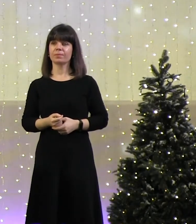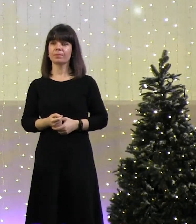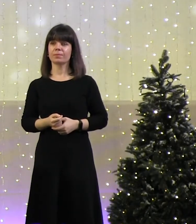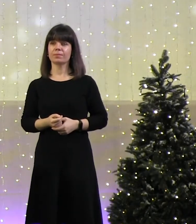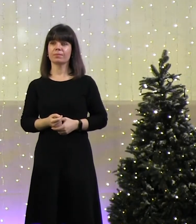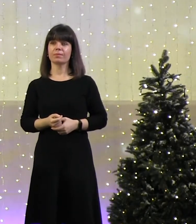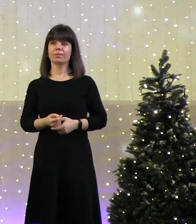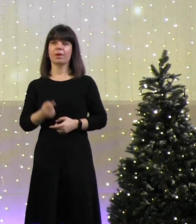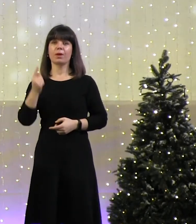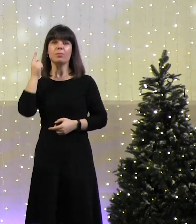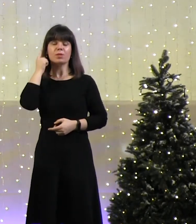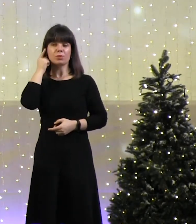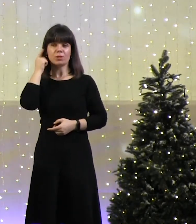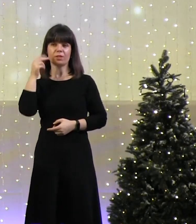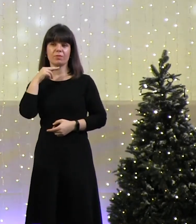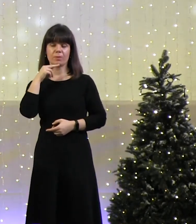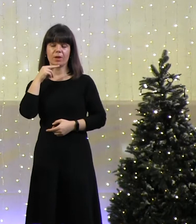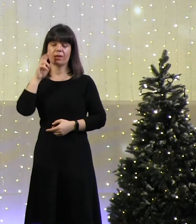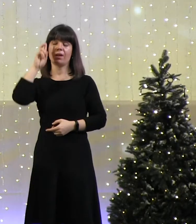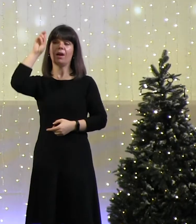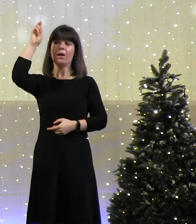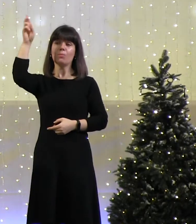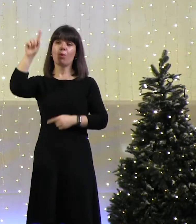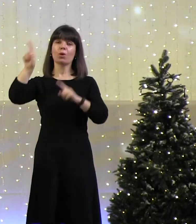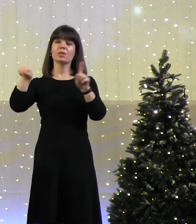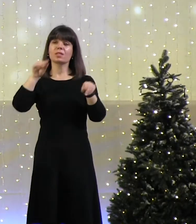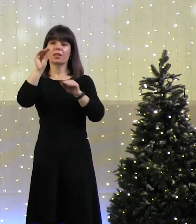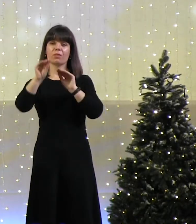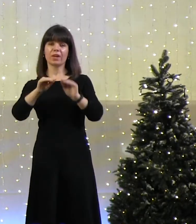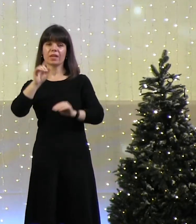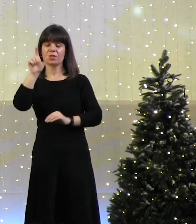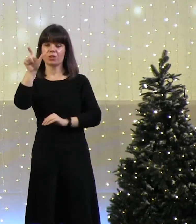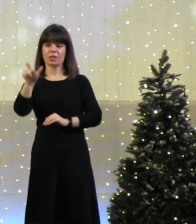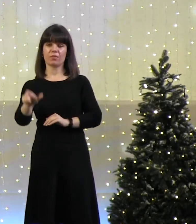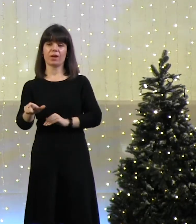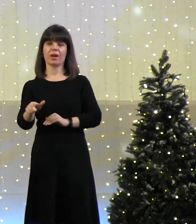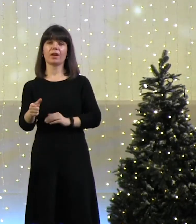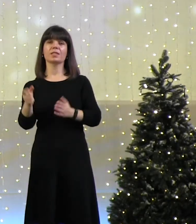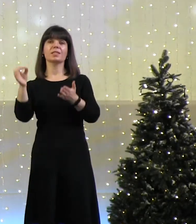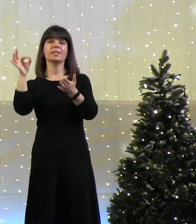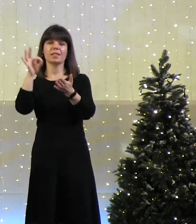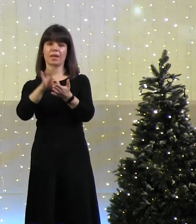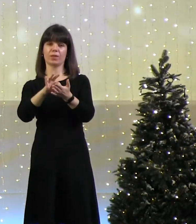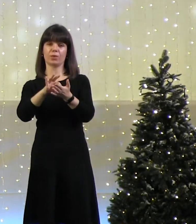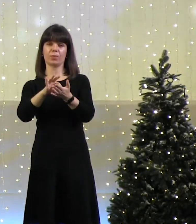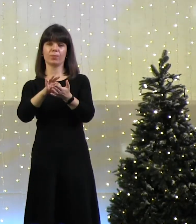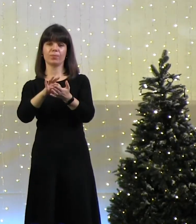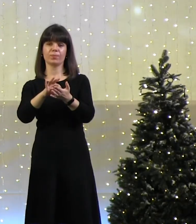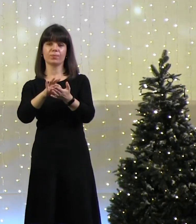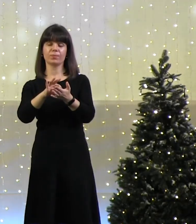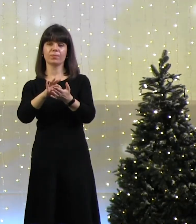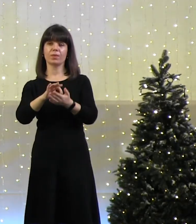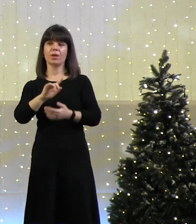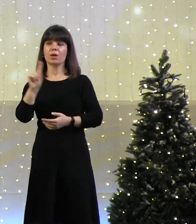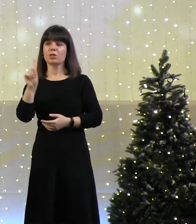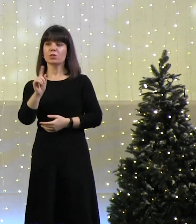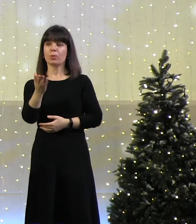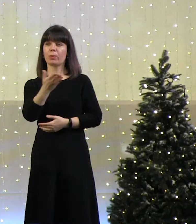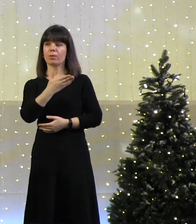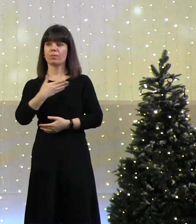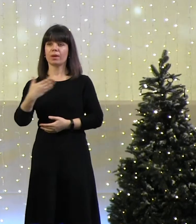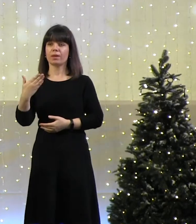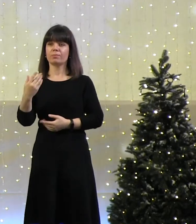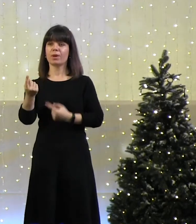Послушайте, Бог сотворил человека с конкретной целью. Чтобы мы